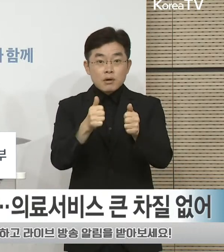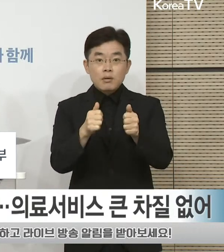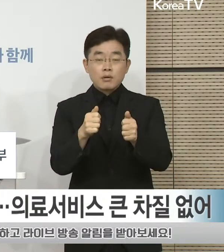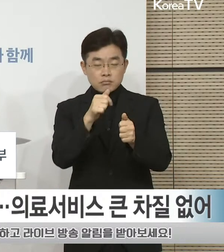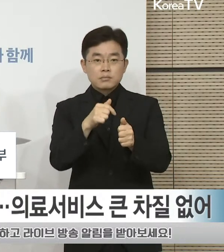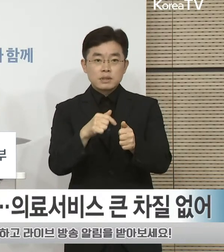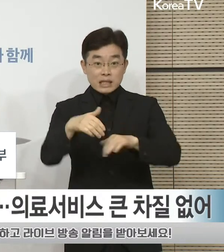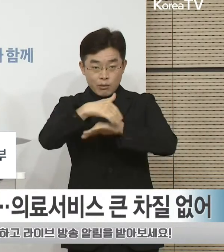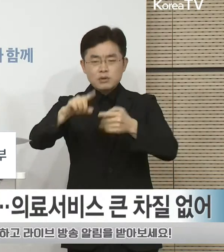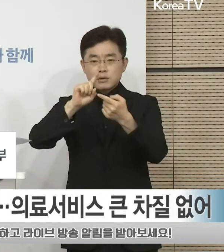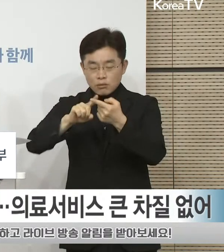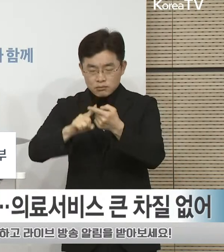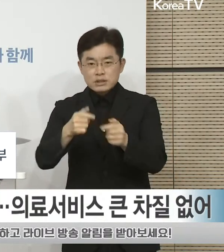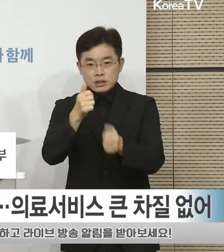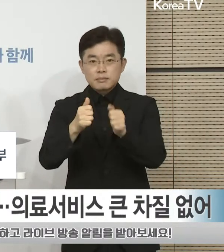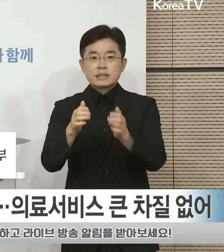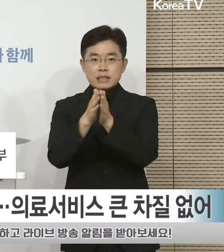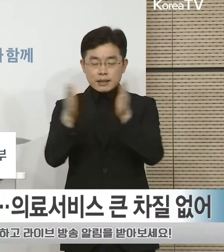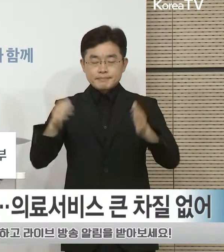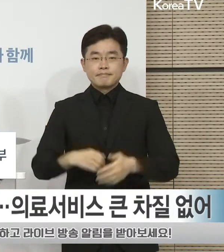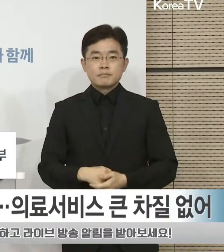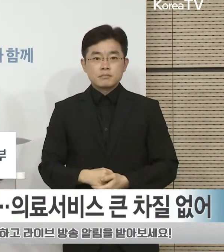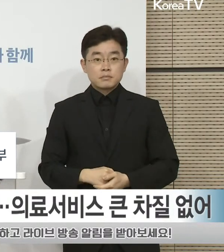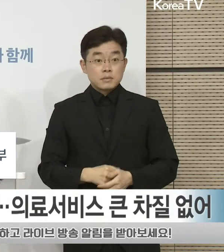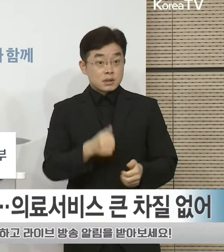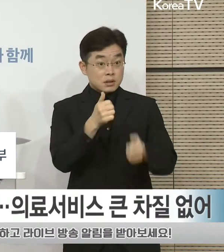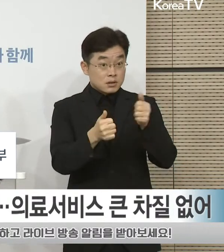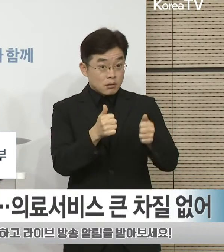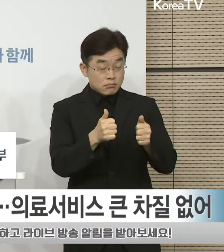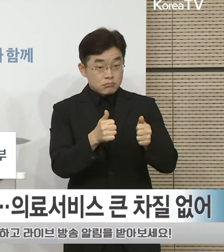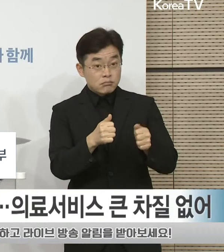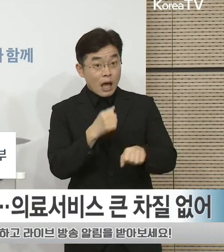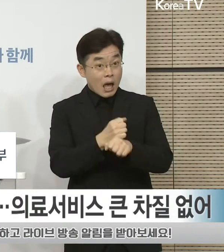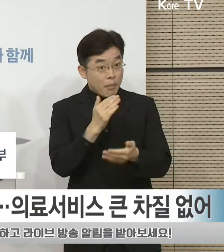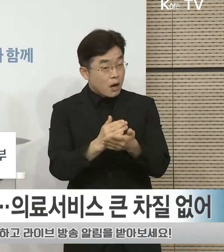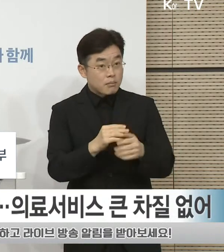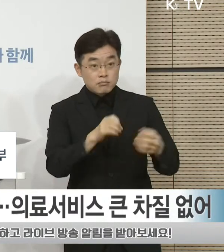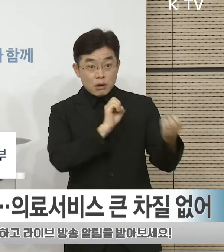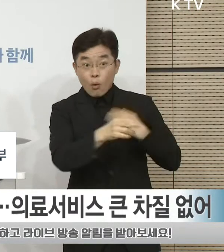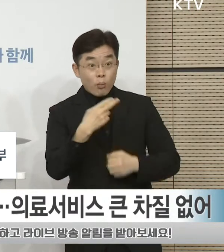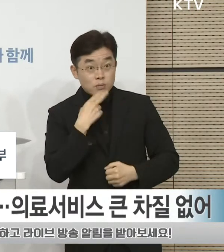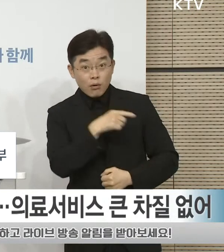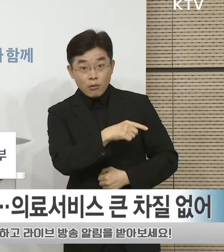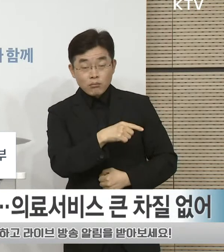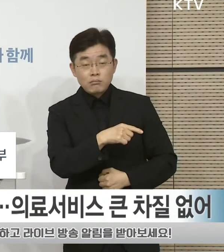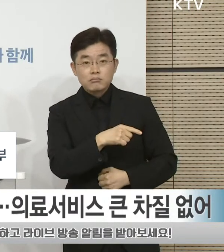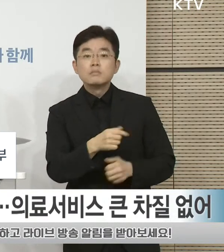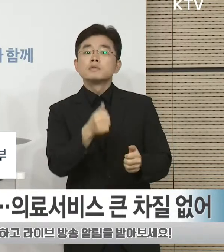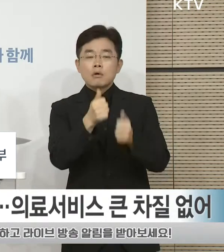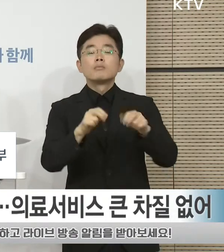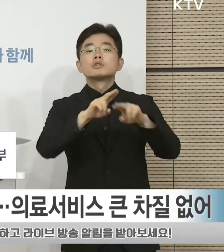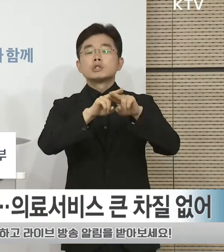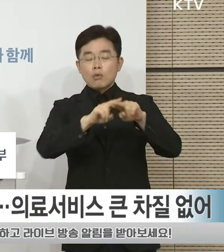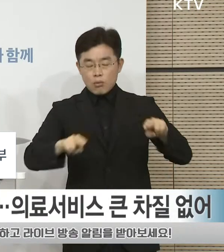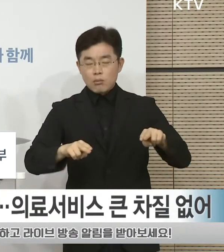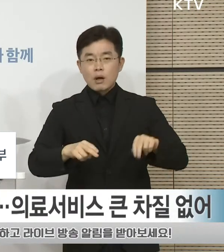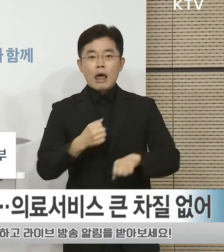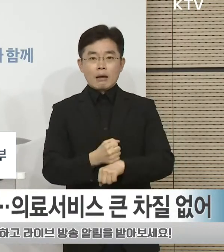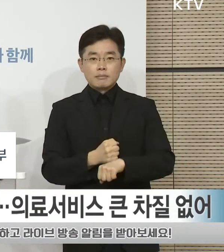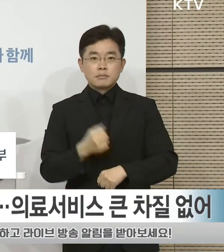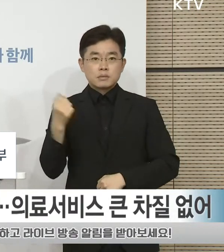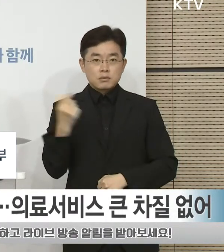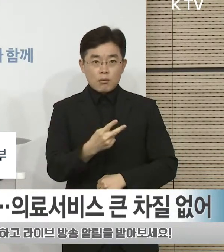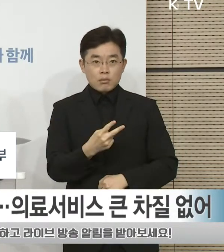치러질 것이며 시험응시 의사를 해신하지 않는다면 최종적으로 시험응시를 취소 처리하고